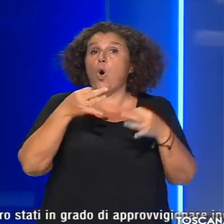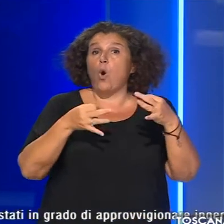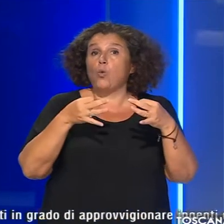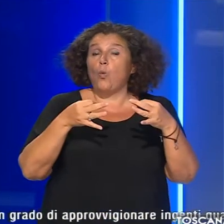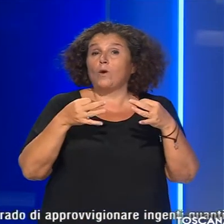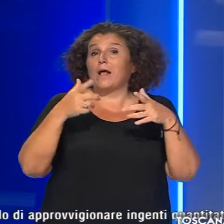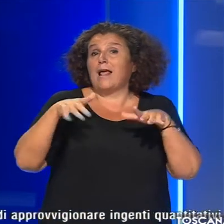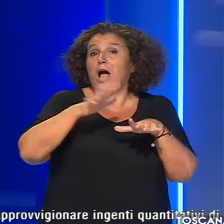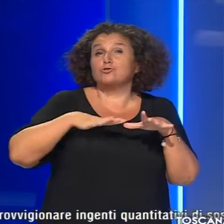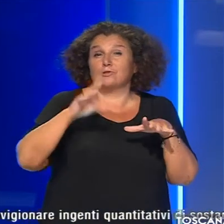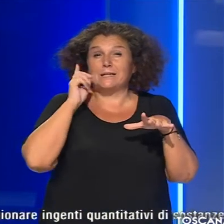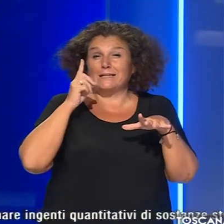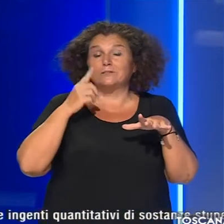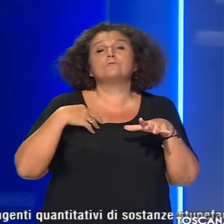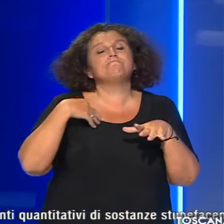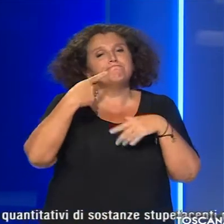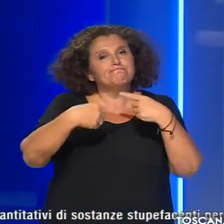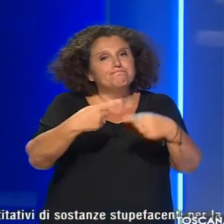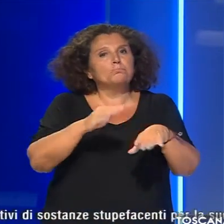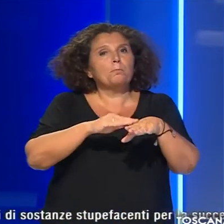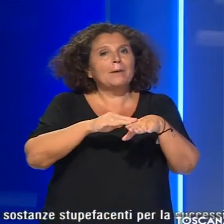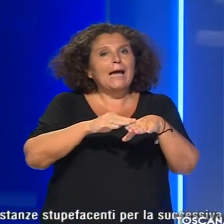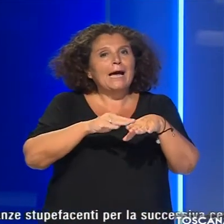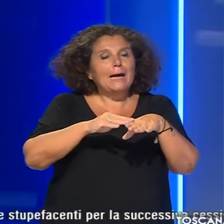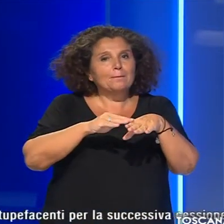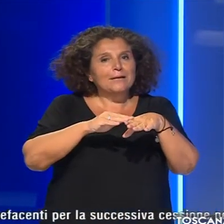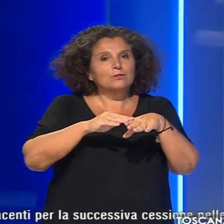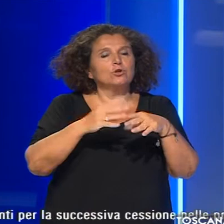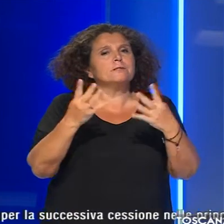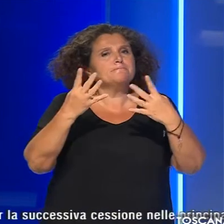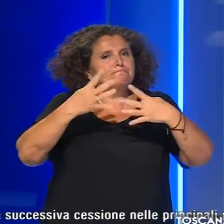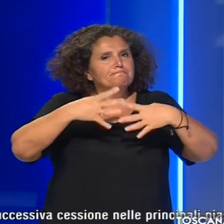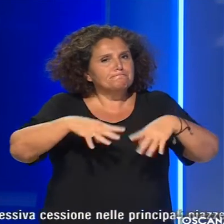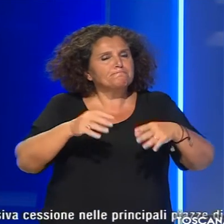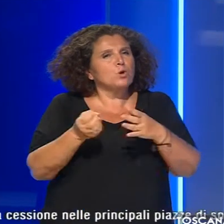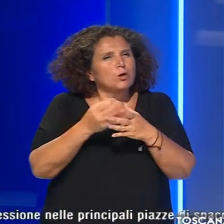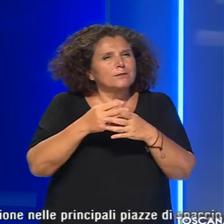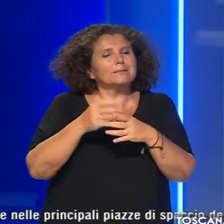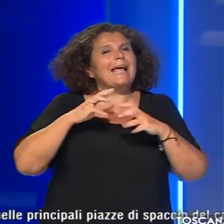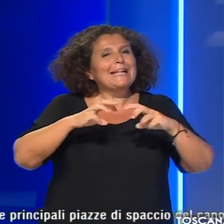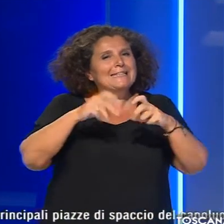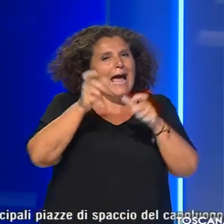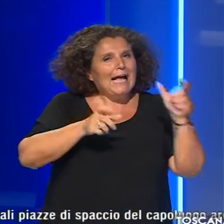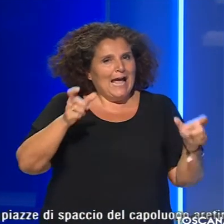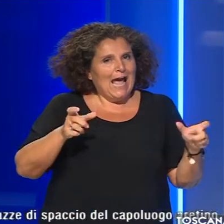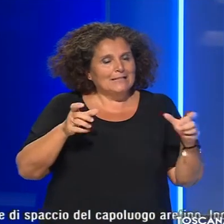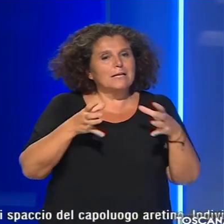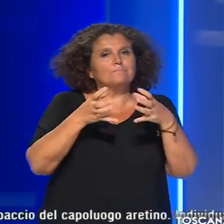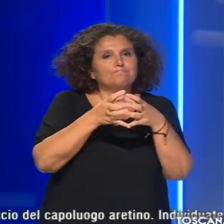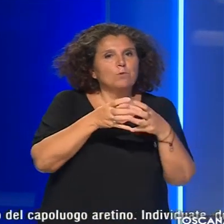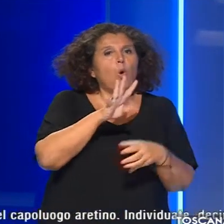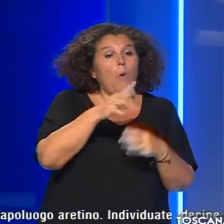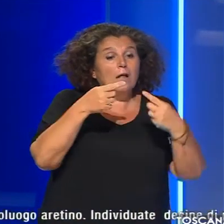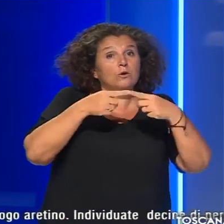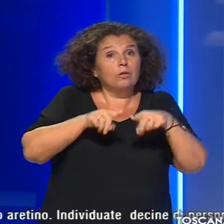città toscana hanno consentito di ricostruire che gli indagati appartenenti a quattro